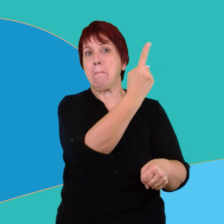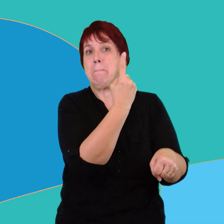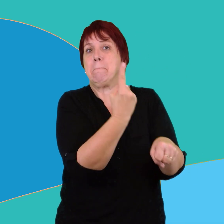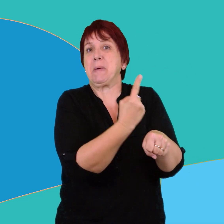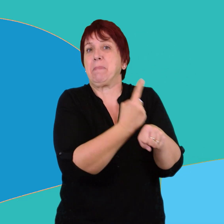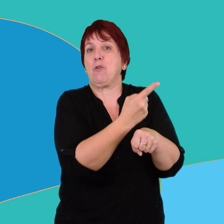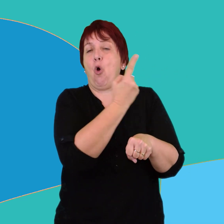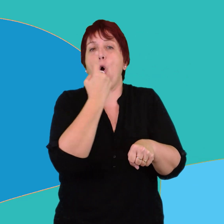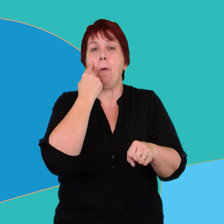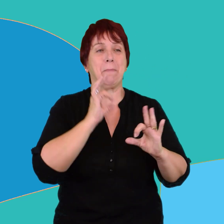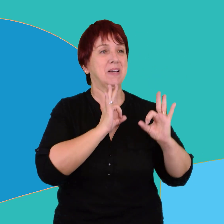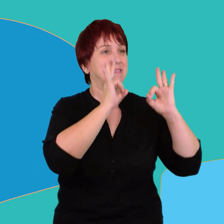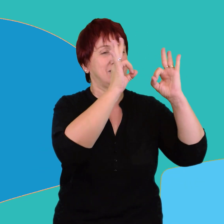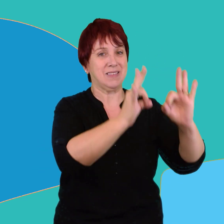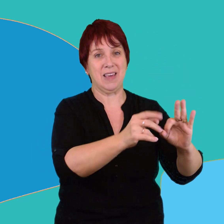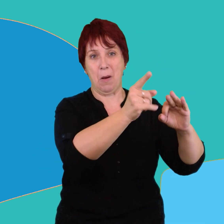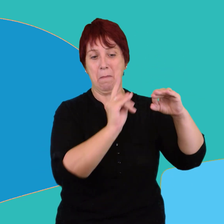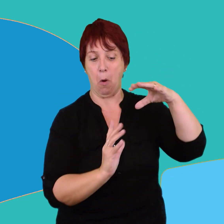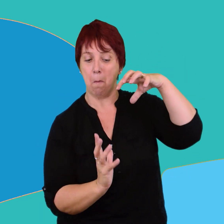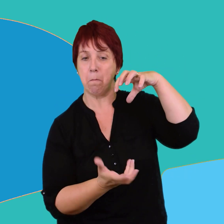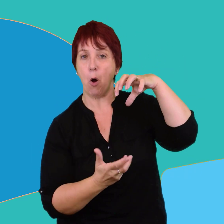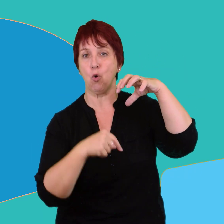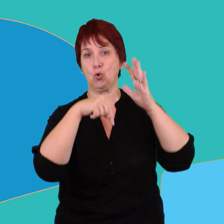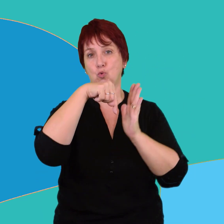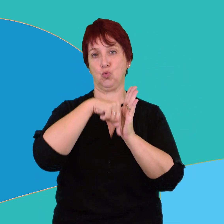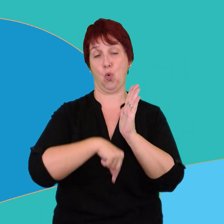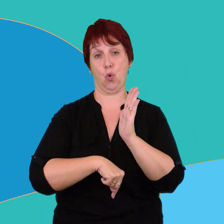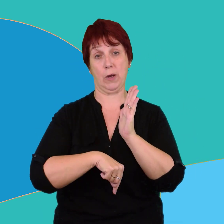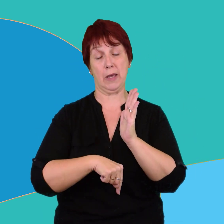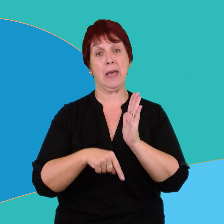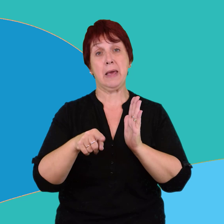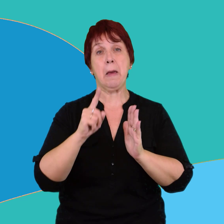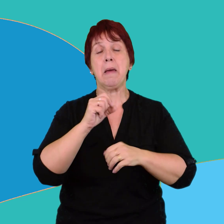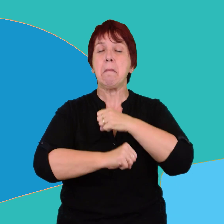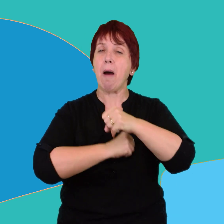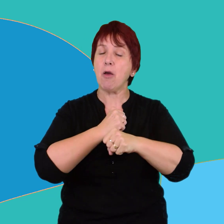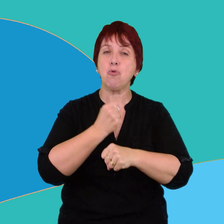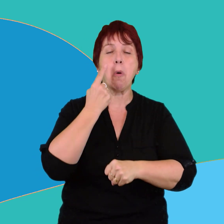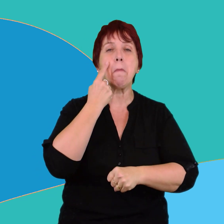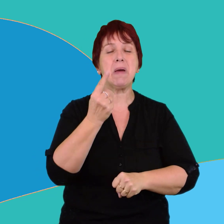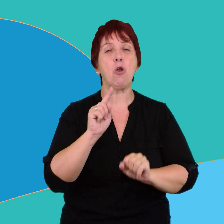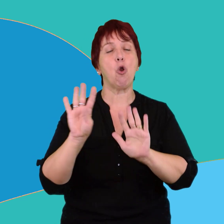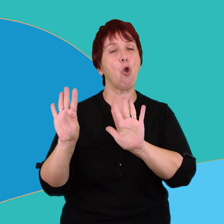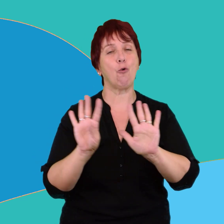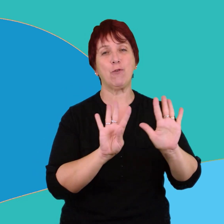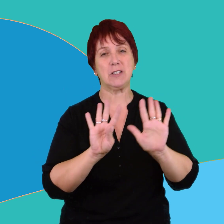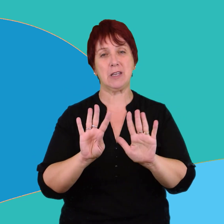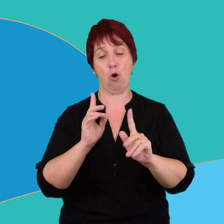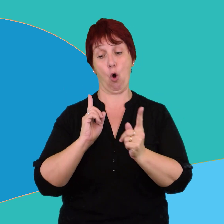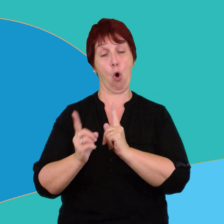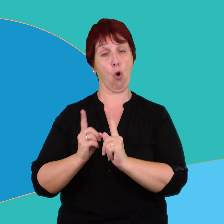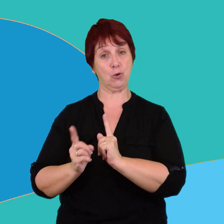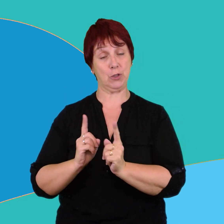ser el primer hombre en llegar al polo sur. Era el año 1911.